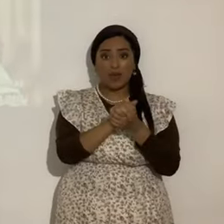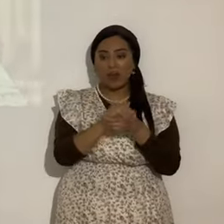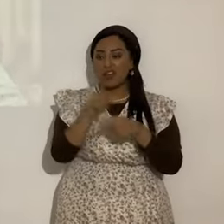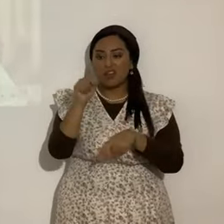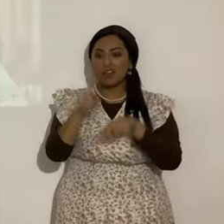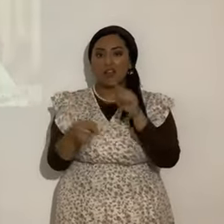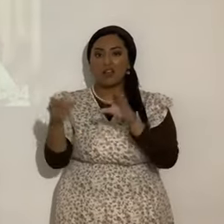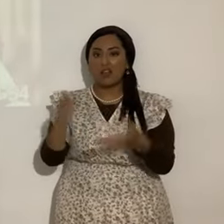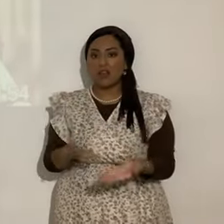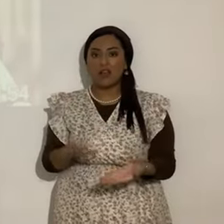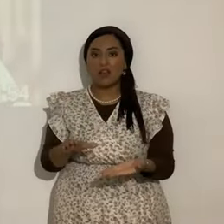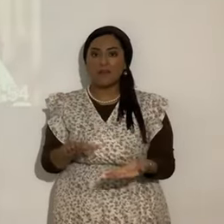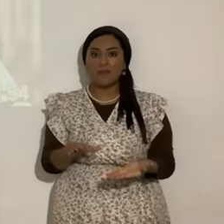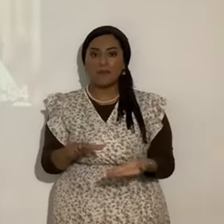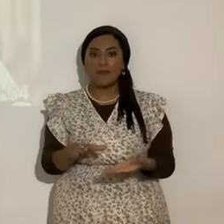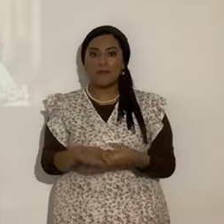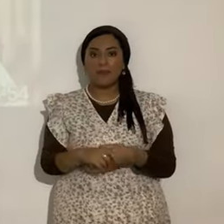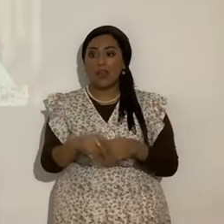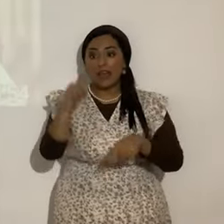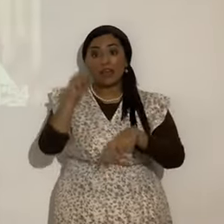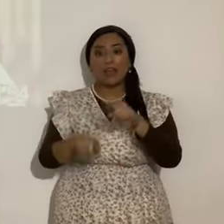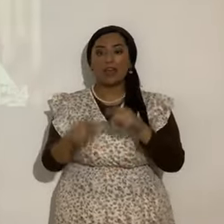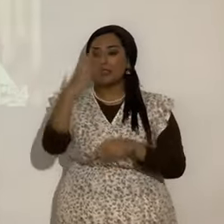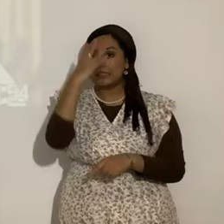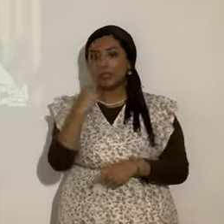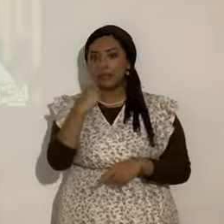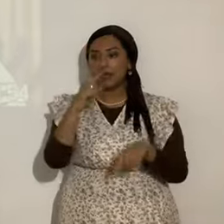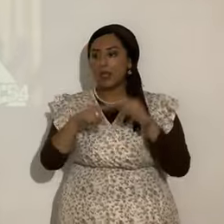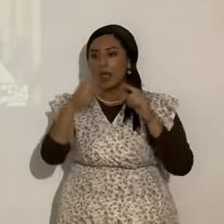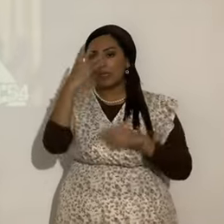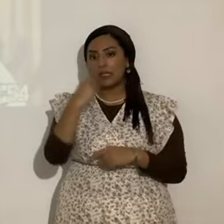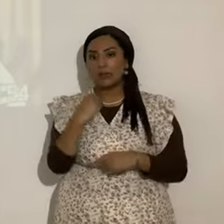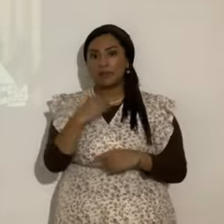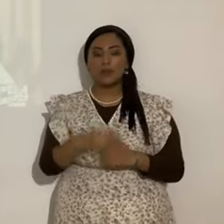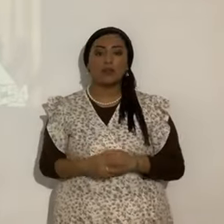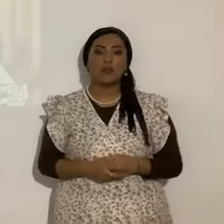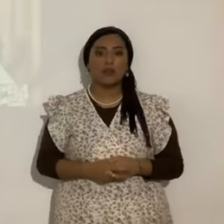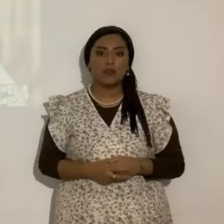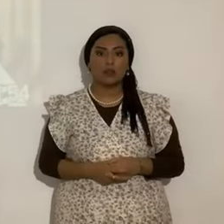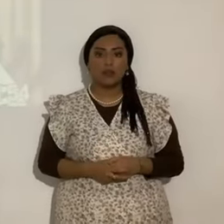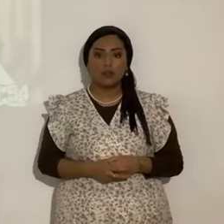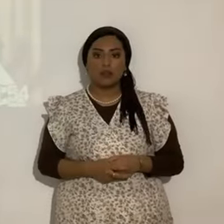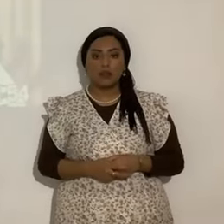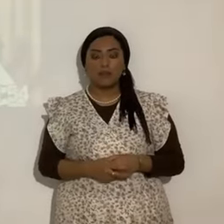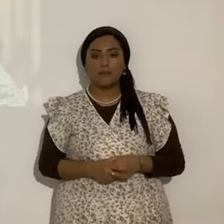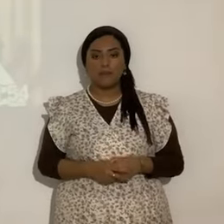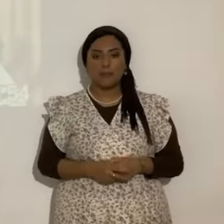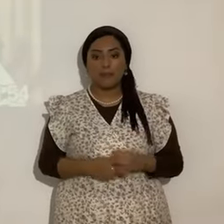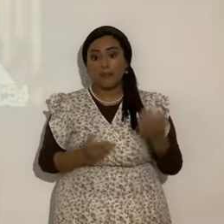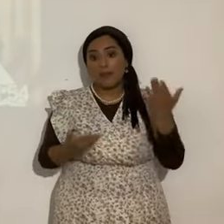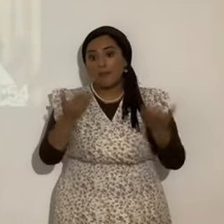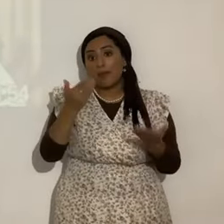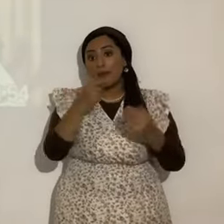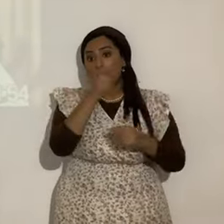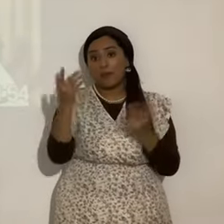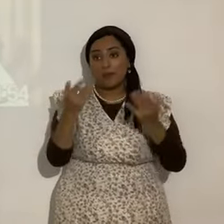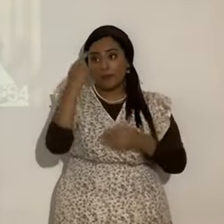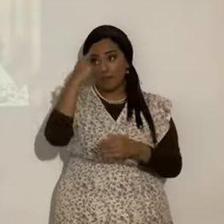transgresas la Torah no vas a poder dormir al menos eso creo al menos que ya algunos tengan la mente reprobada como me